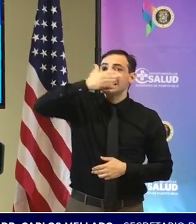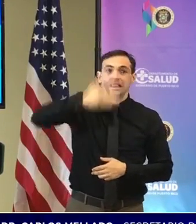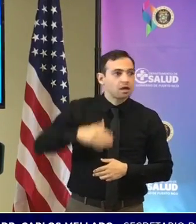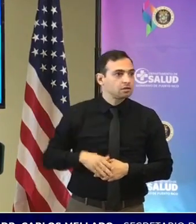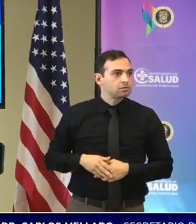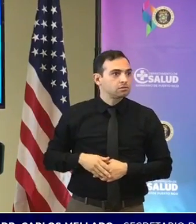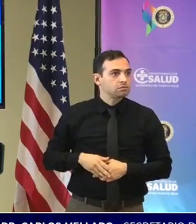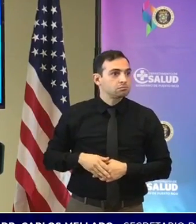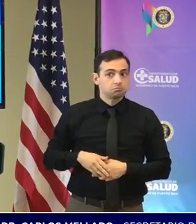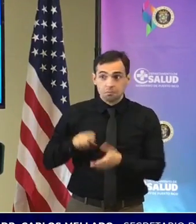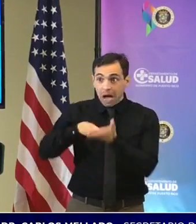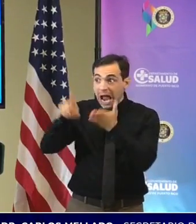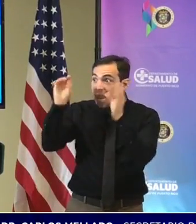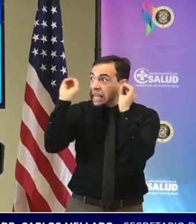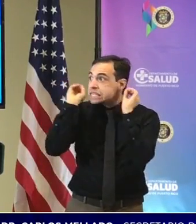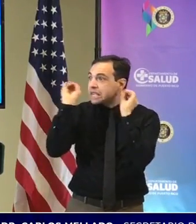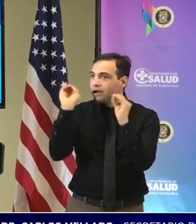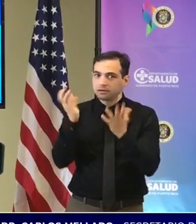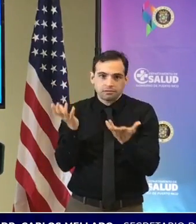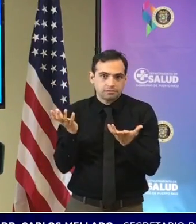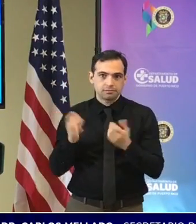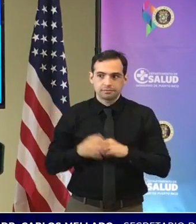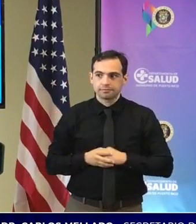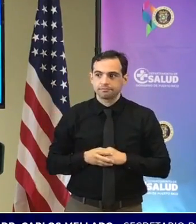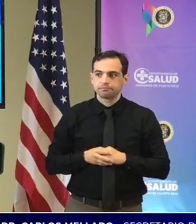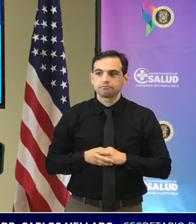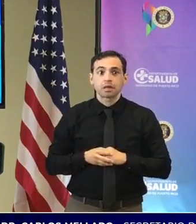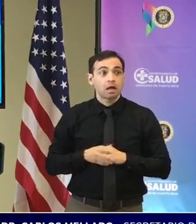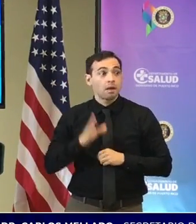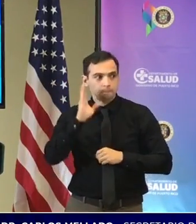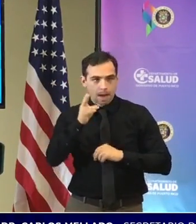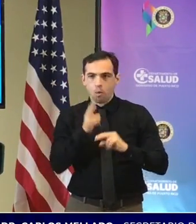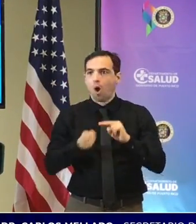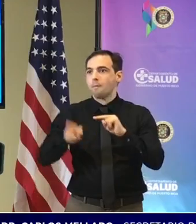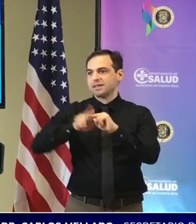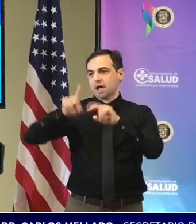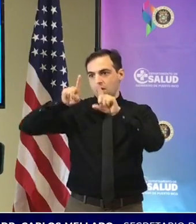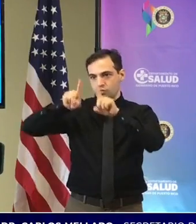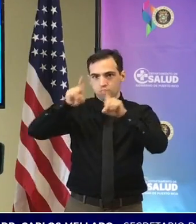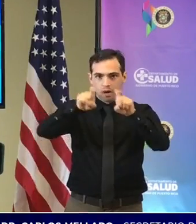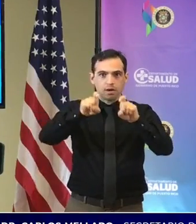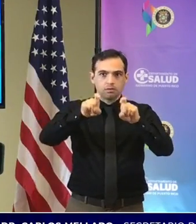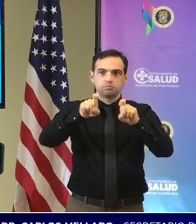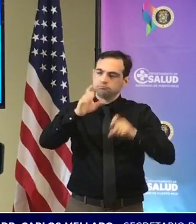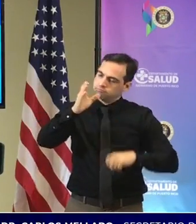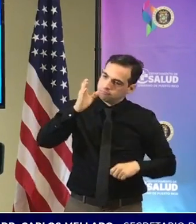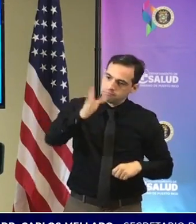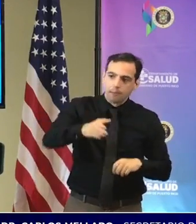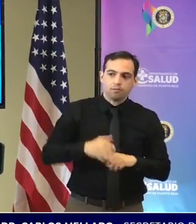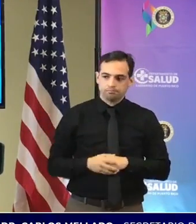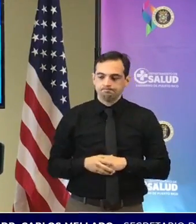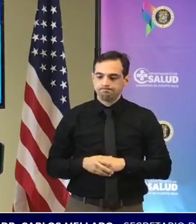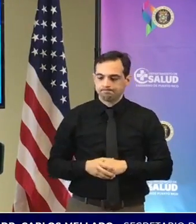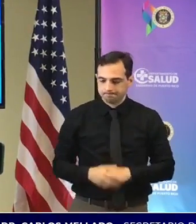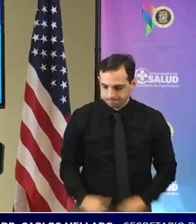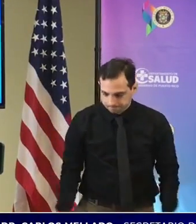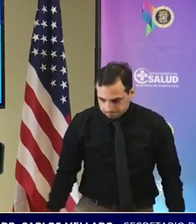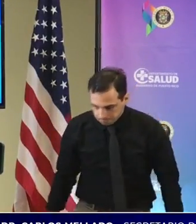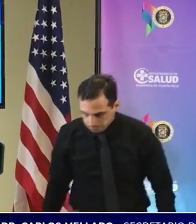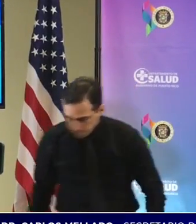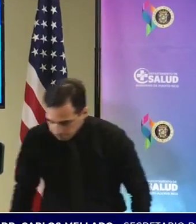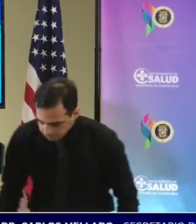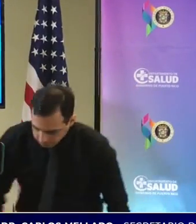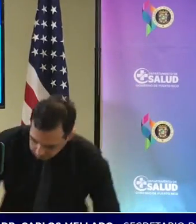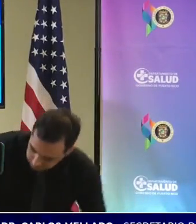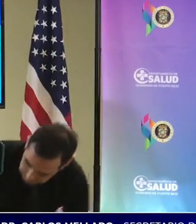cero y vamos a aumentar la cantidad de pruebas que se puedan realizar las personas en las farmacias por no decir